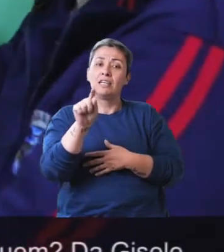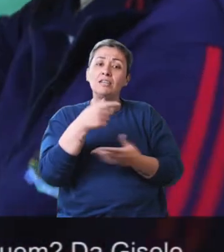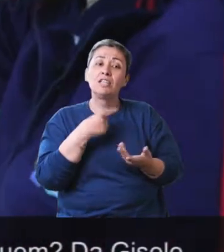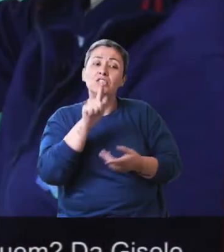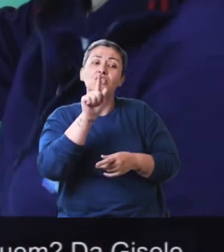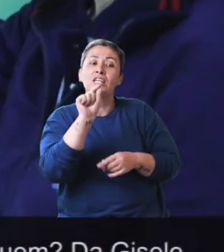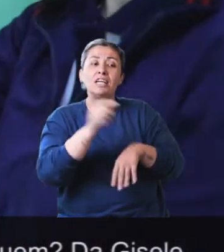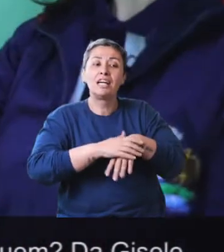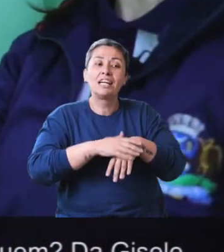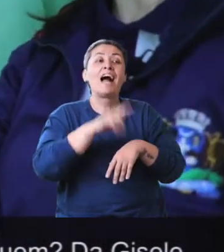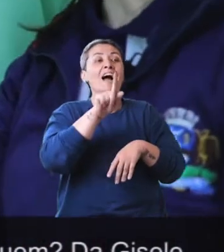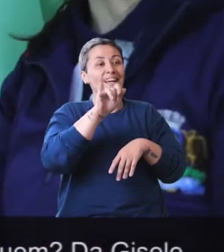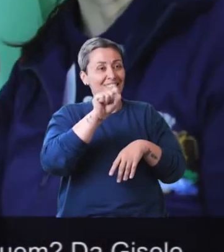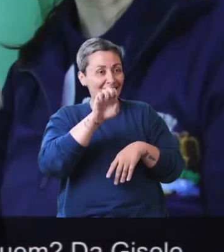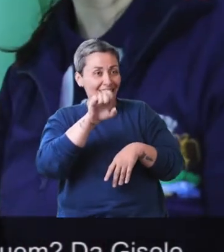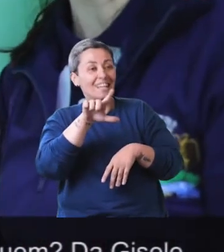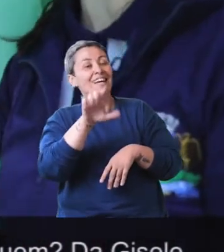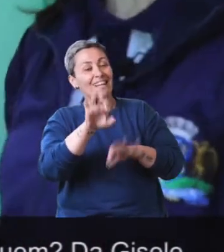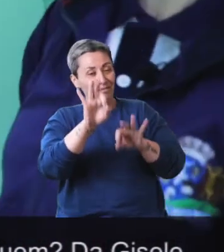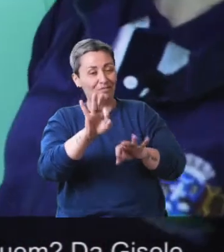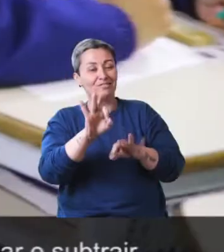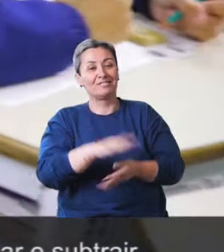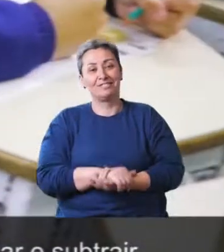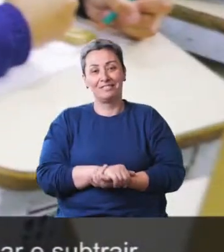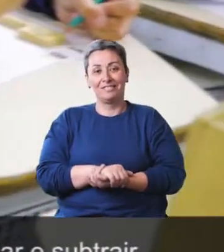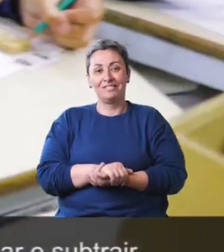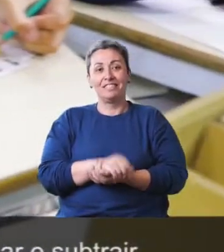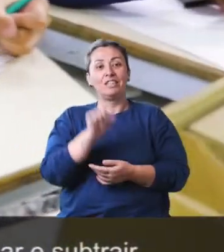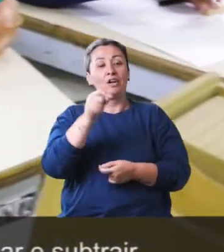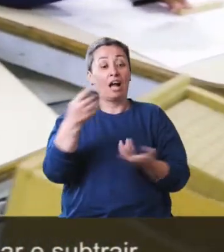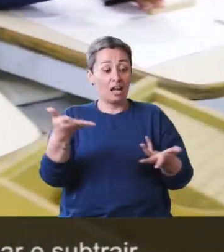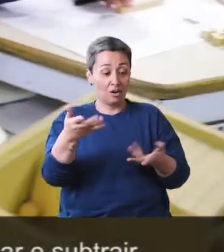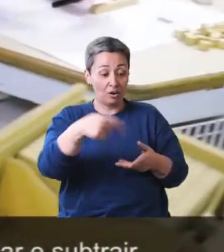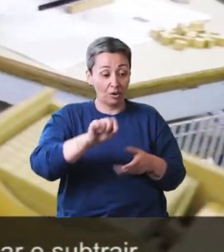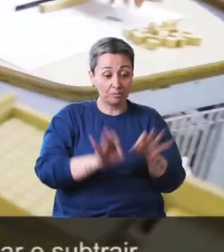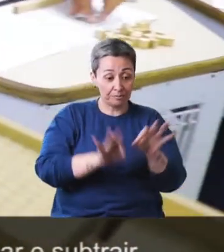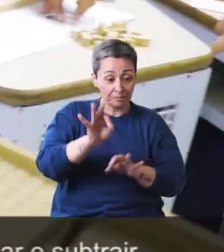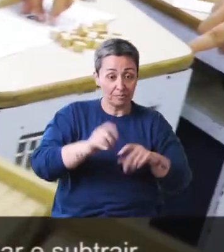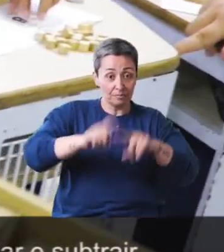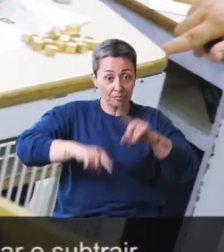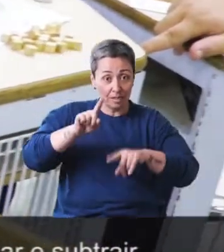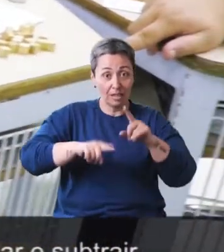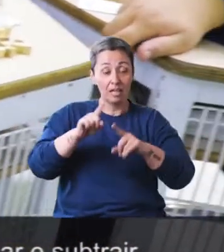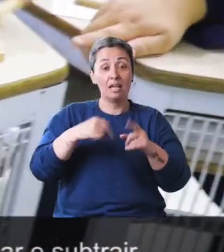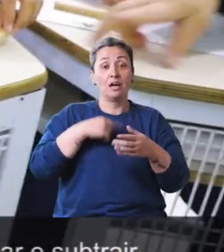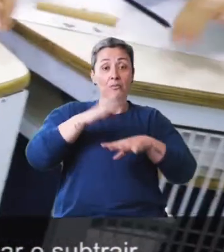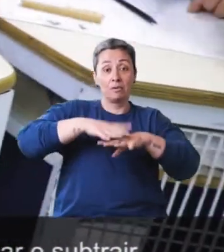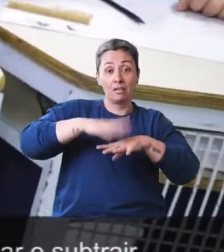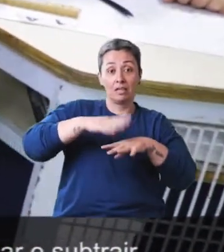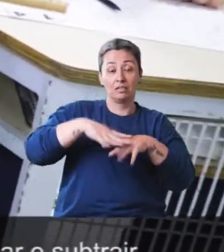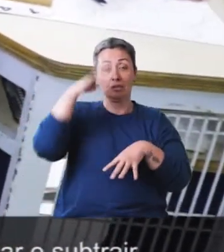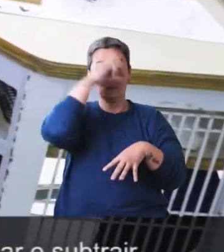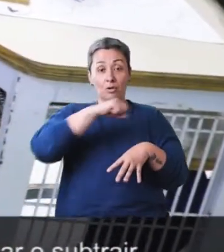A letra de quem? Da Gisele. Aqui eles estão fazendo um trabalho com material dourado,